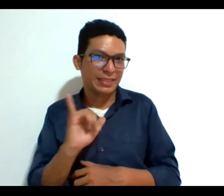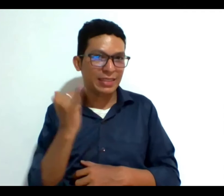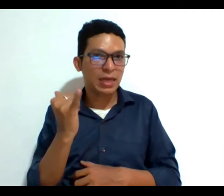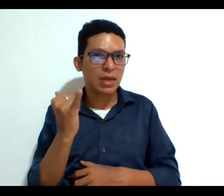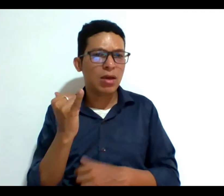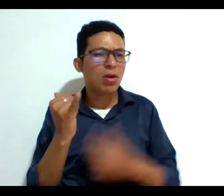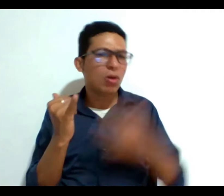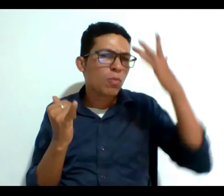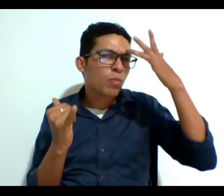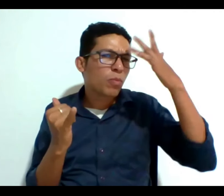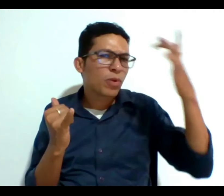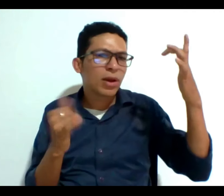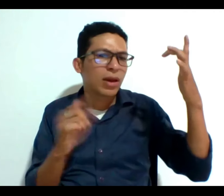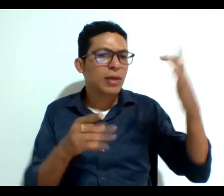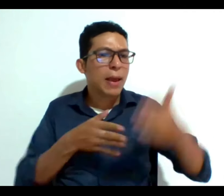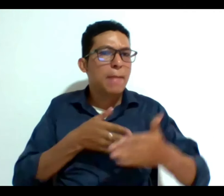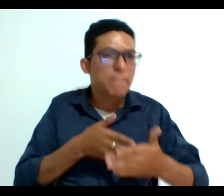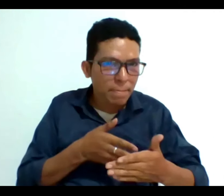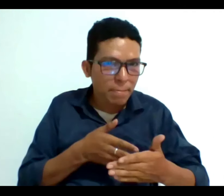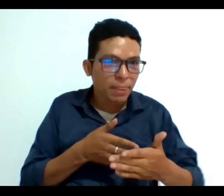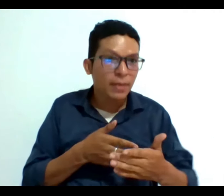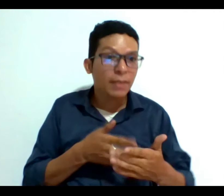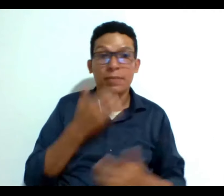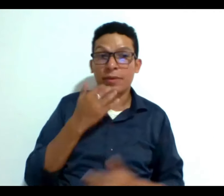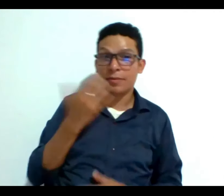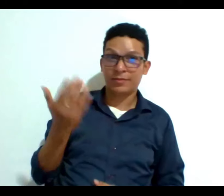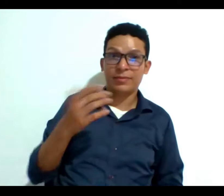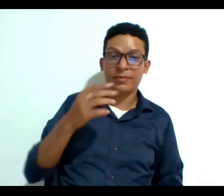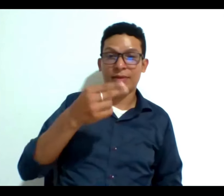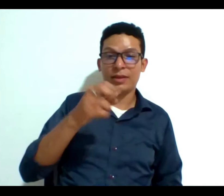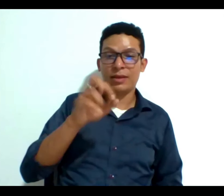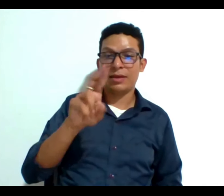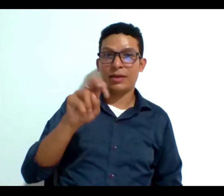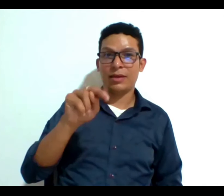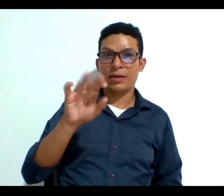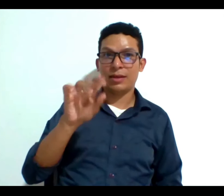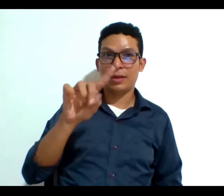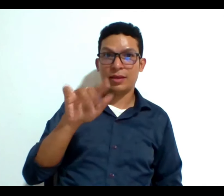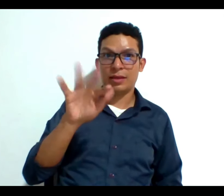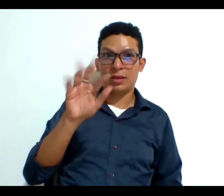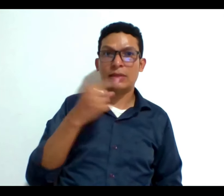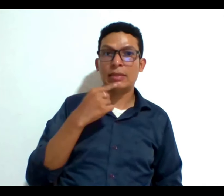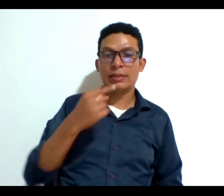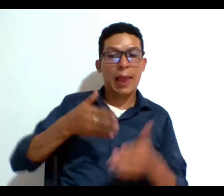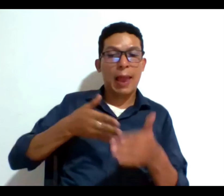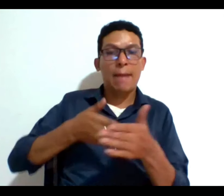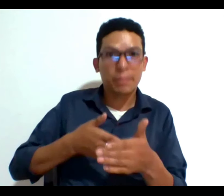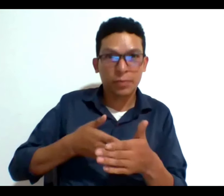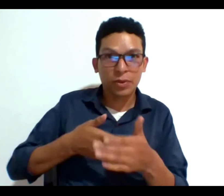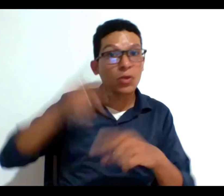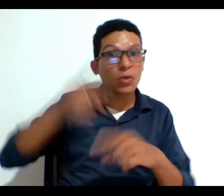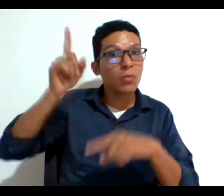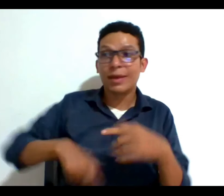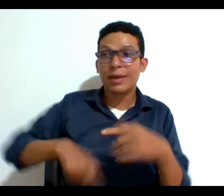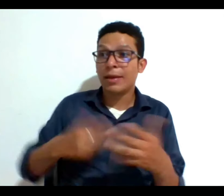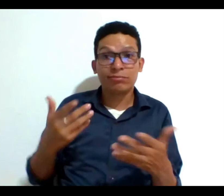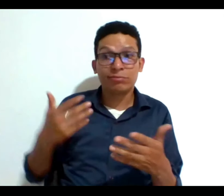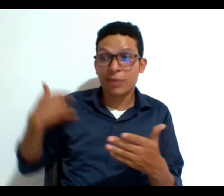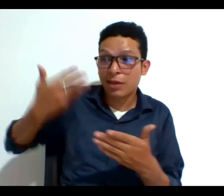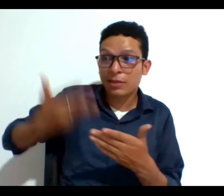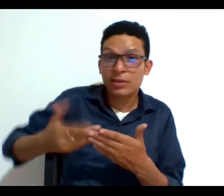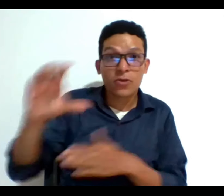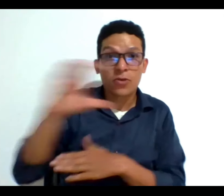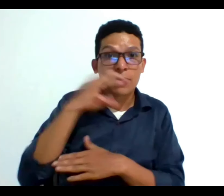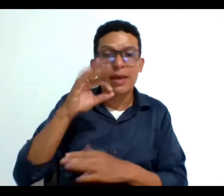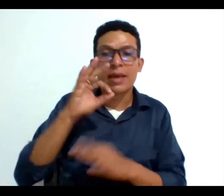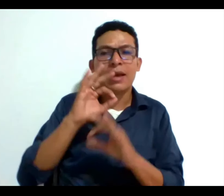se dan estas barreras? el caso de Ernesto es un caso de barreras donde por una medida de interdicción que ya ni siquiera está vigente en el país le